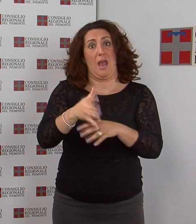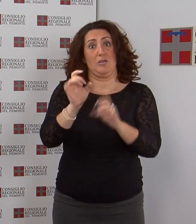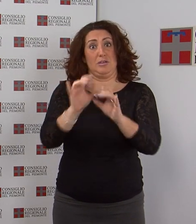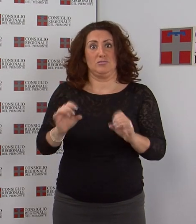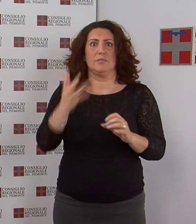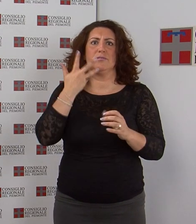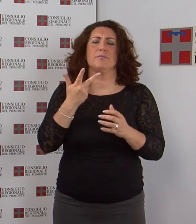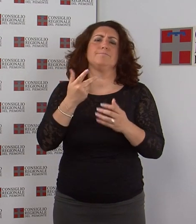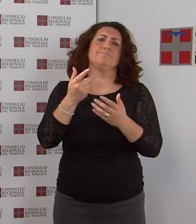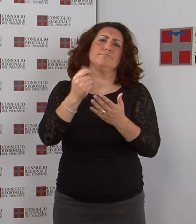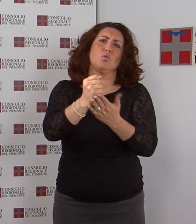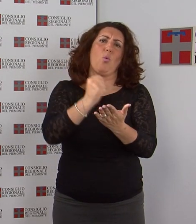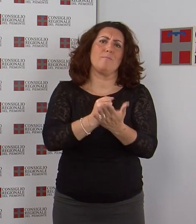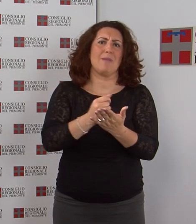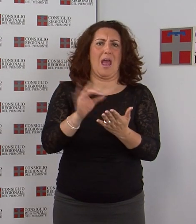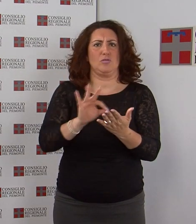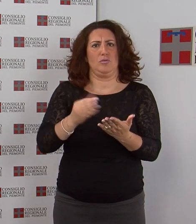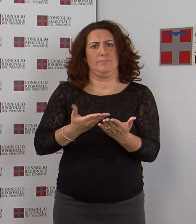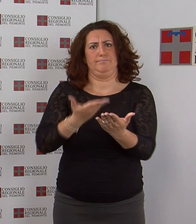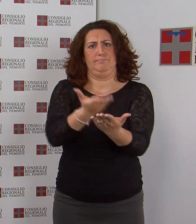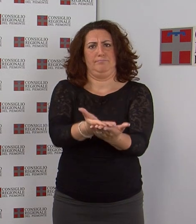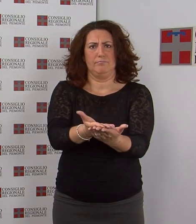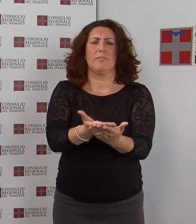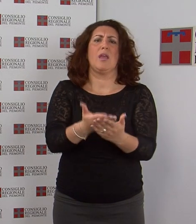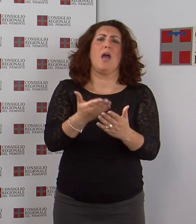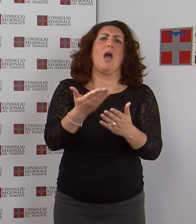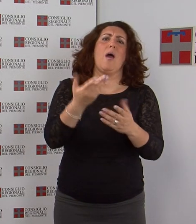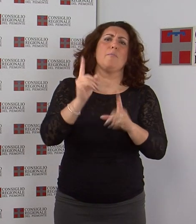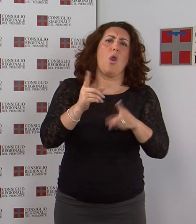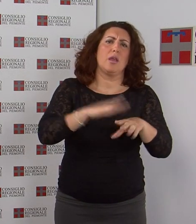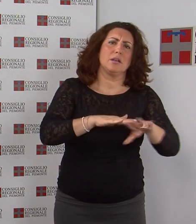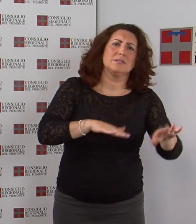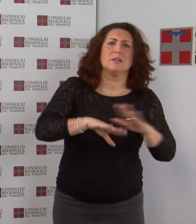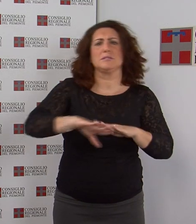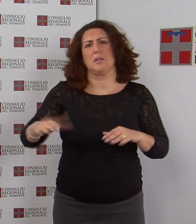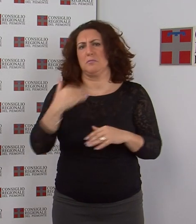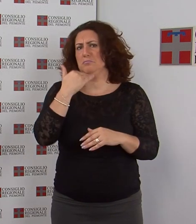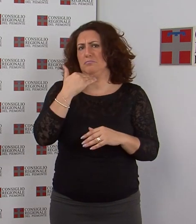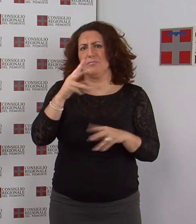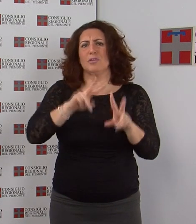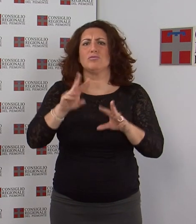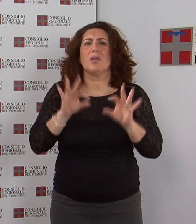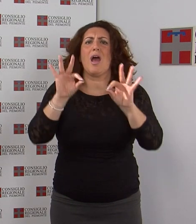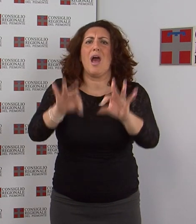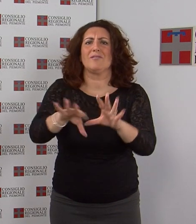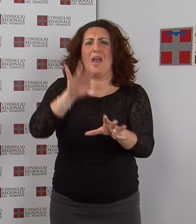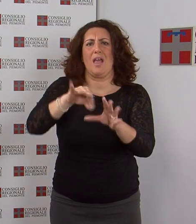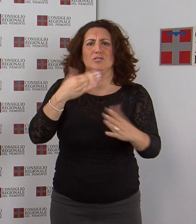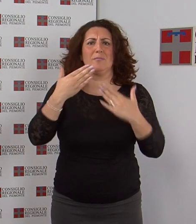candidati, indipendentemente dallo schieramento politico, per le elezioni del Parlamento Europeo del 2014. I mille volti del